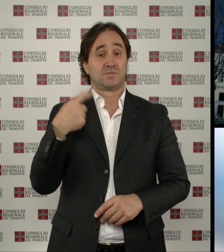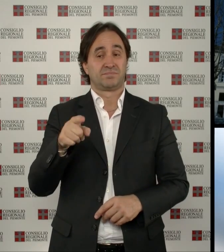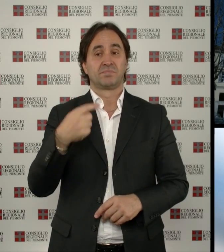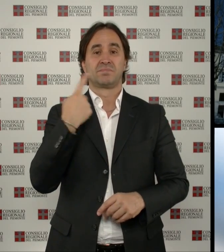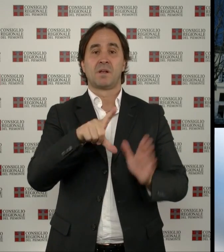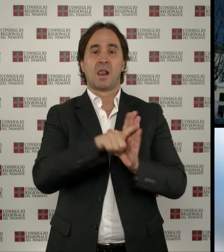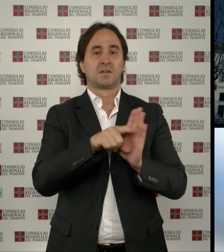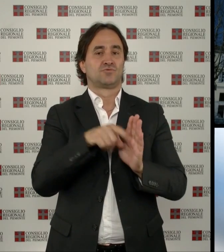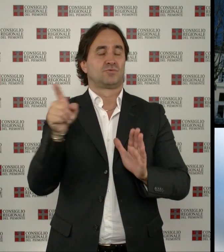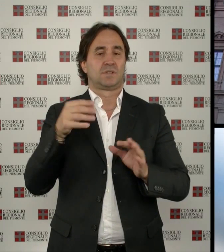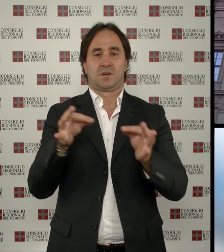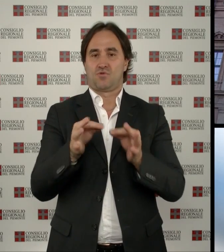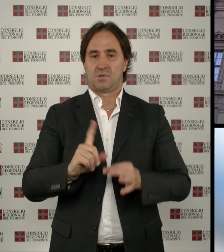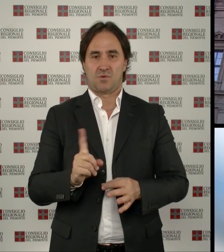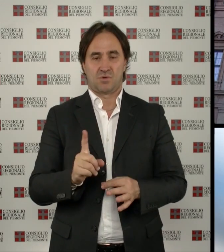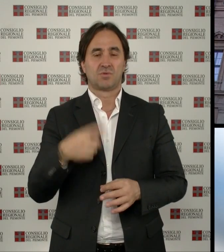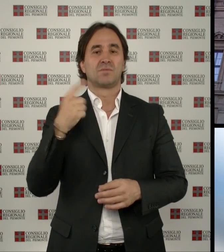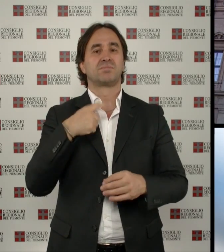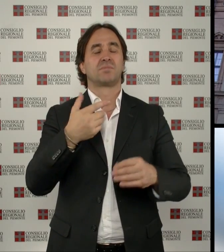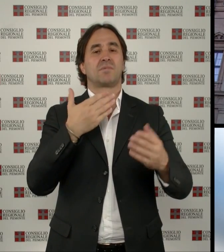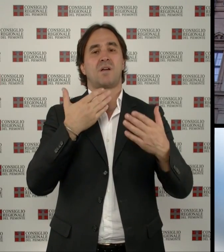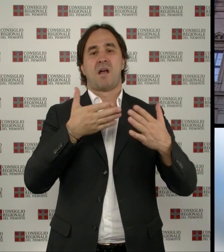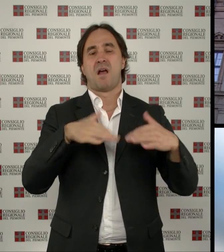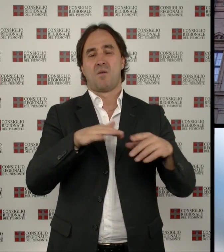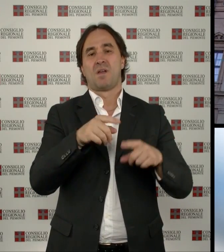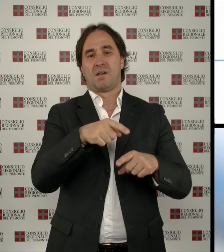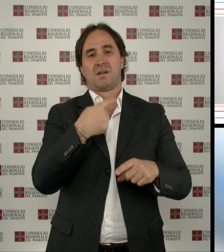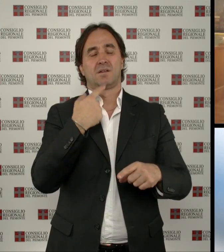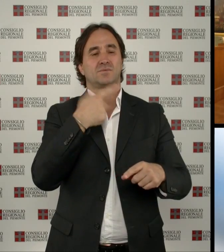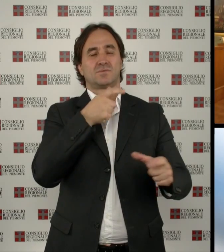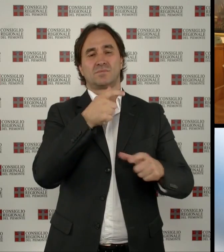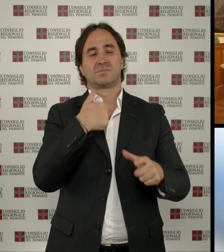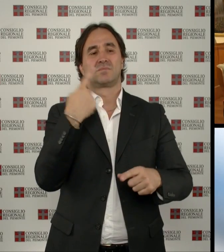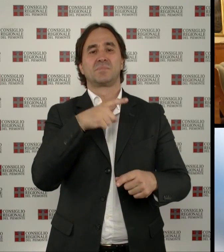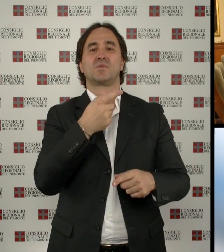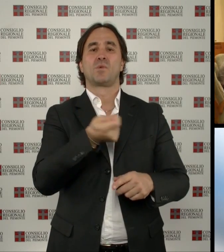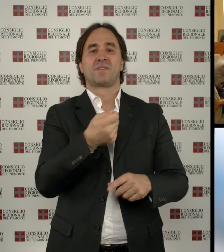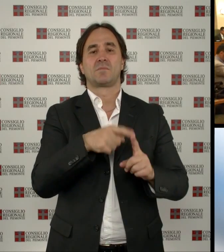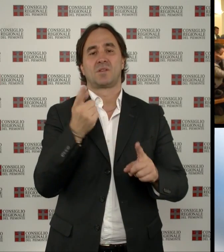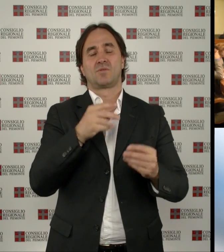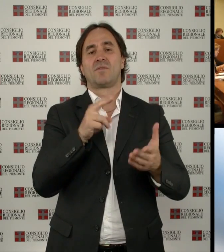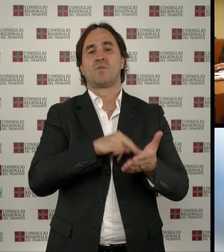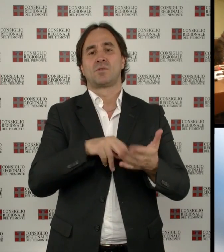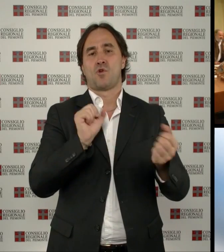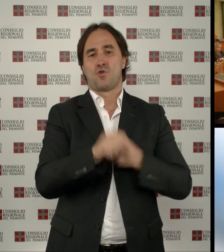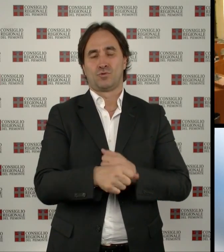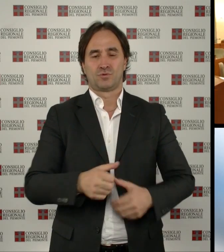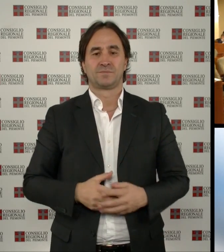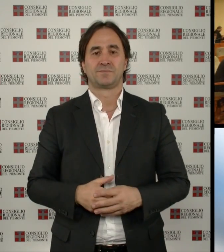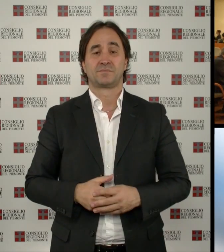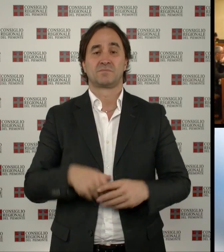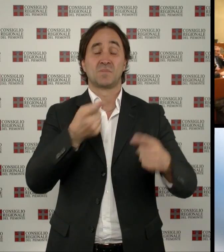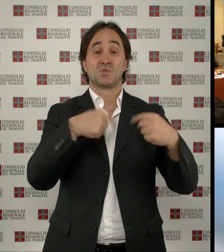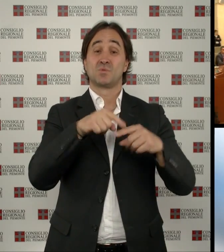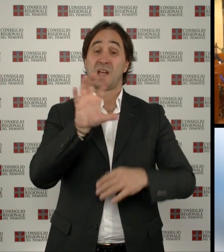questa legge e come tale l'ha dimostrato in aula in quanto appunto abbiamo votato contro il provvedimento. La Giunta regionale ha svolto il 21